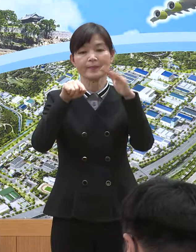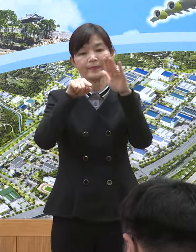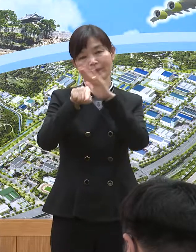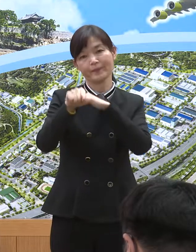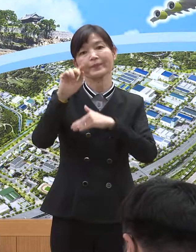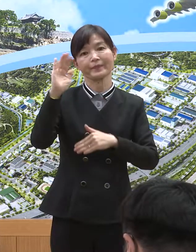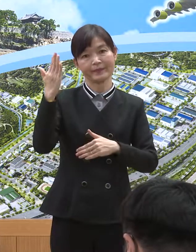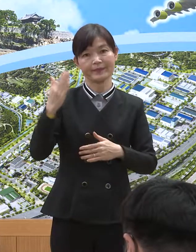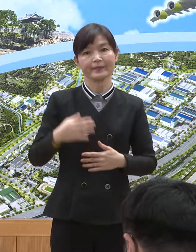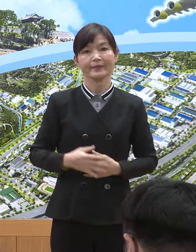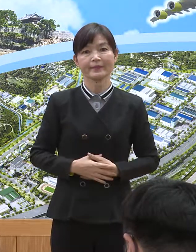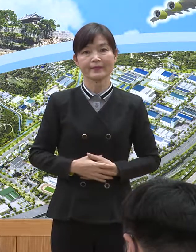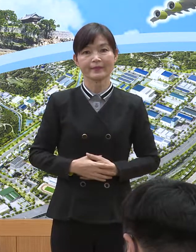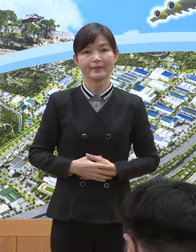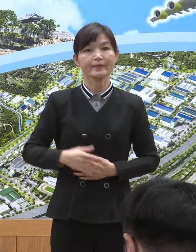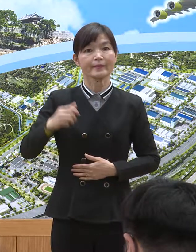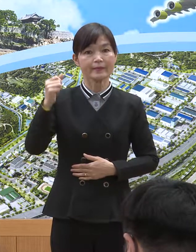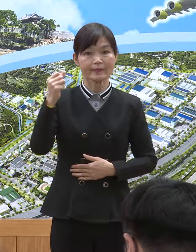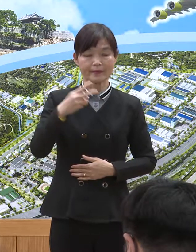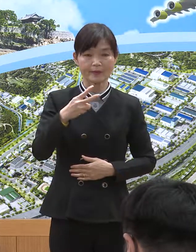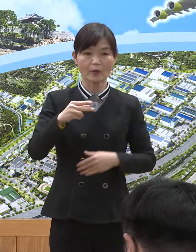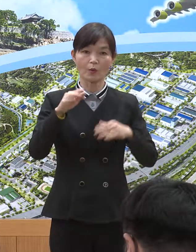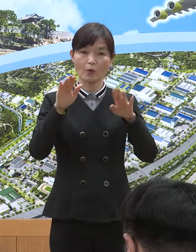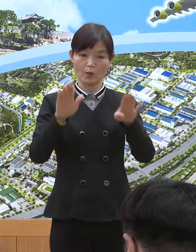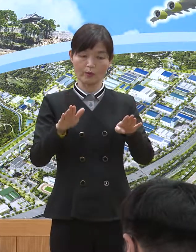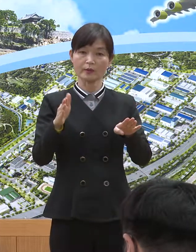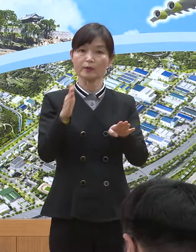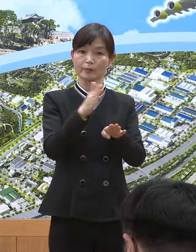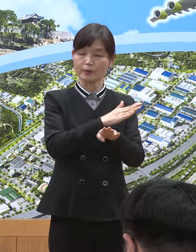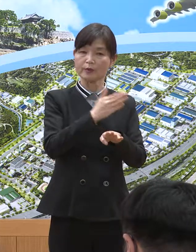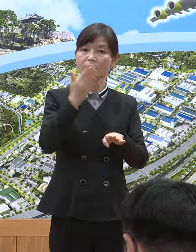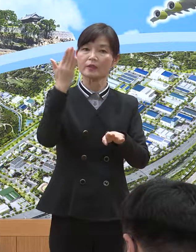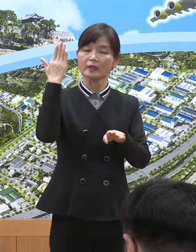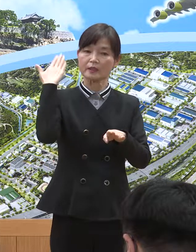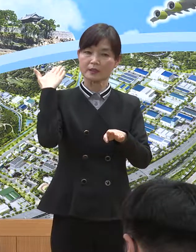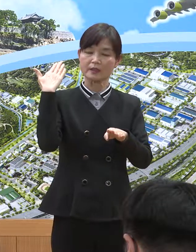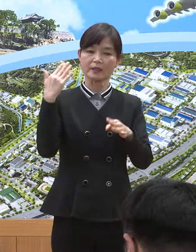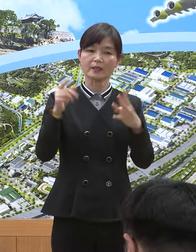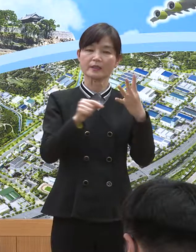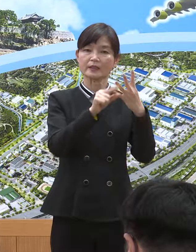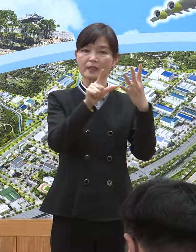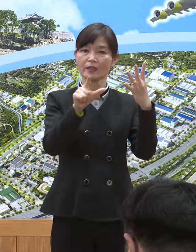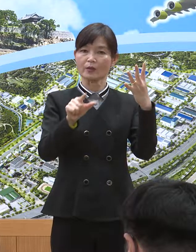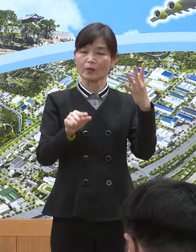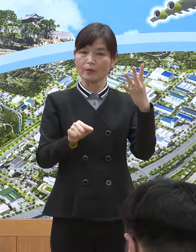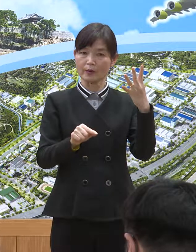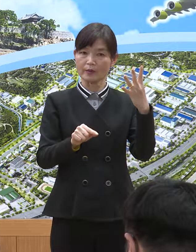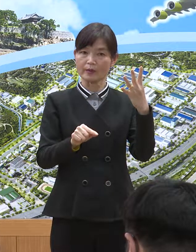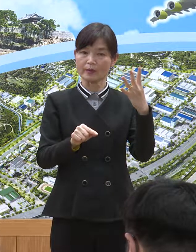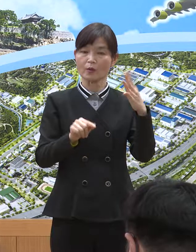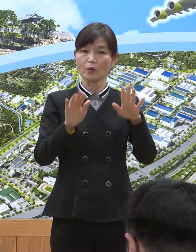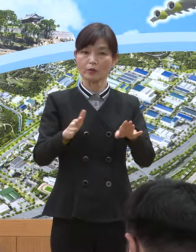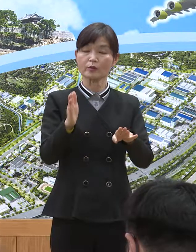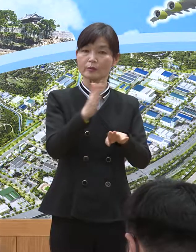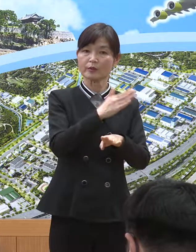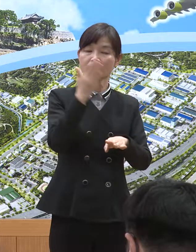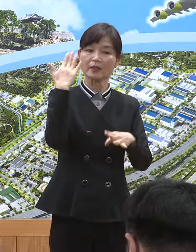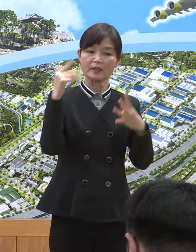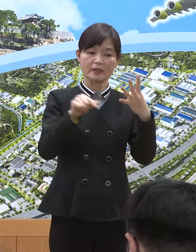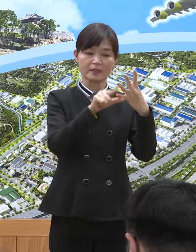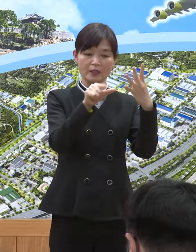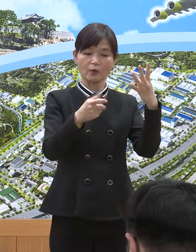됩니다. 또한 오늘부터는 지난